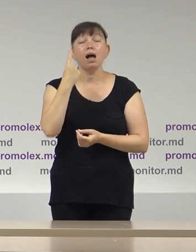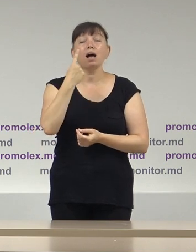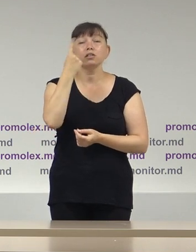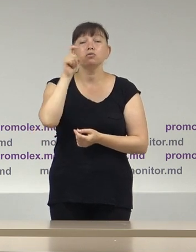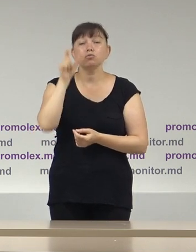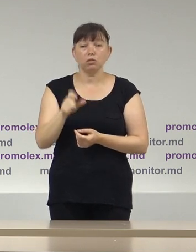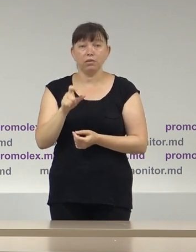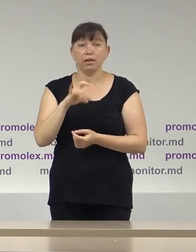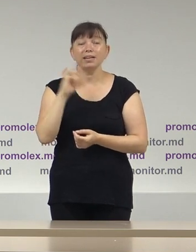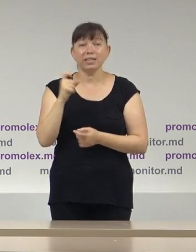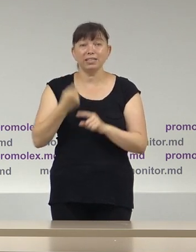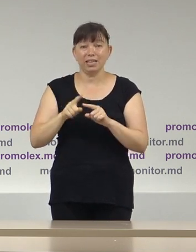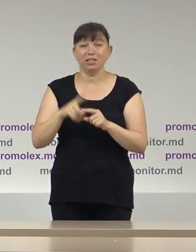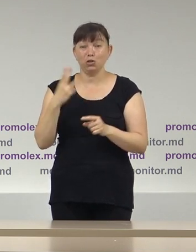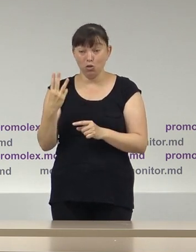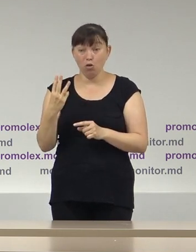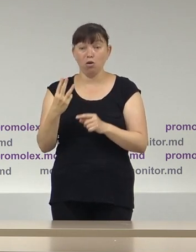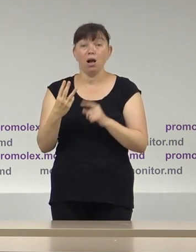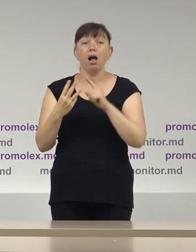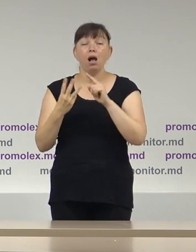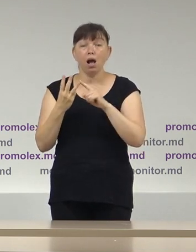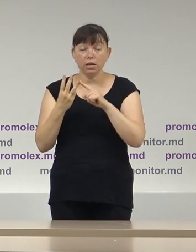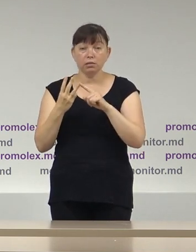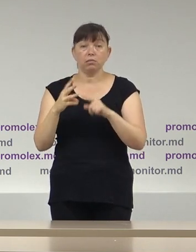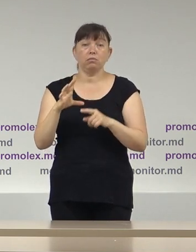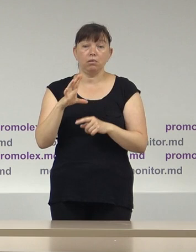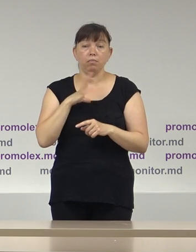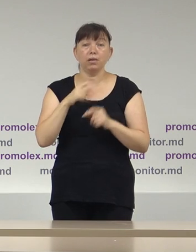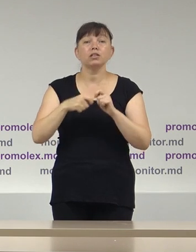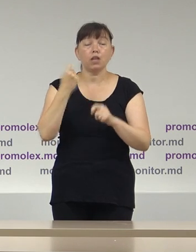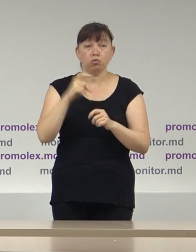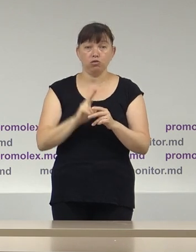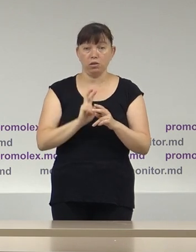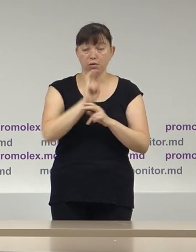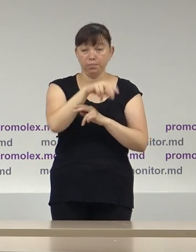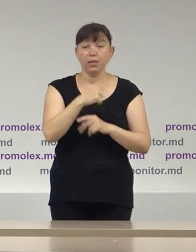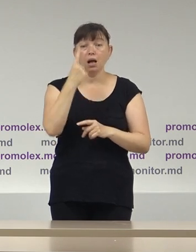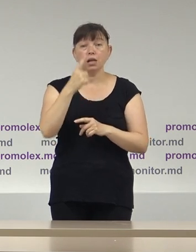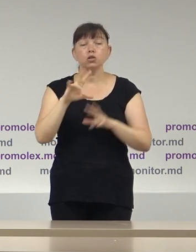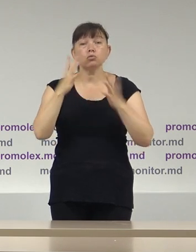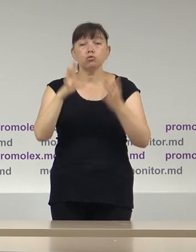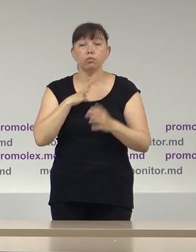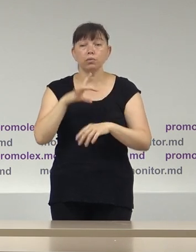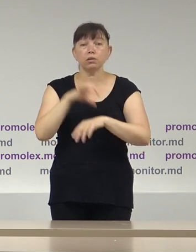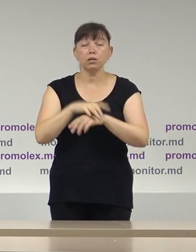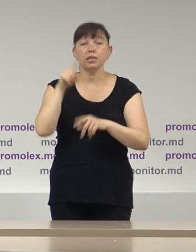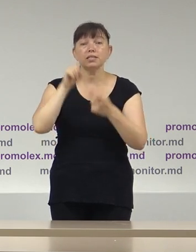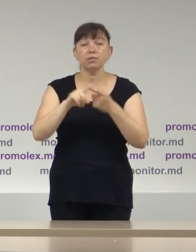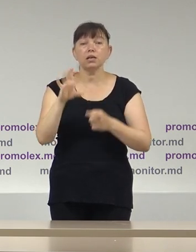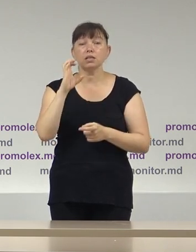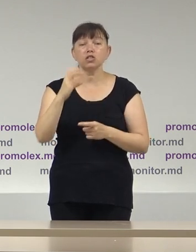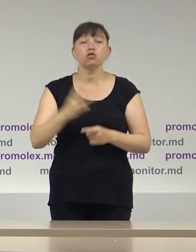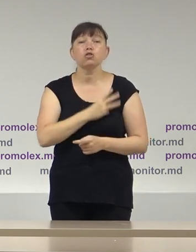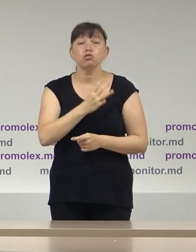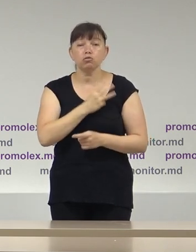unul din cei trei candidați din listele PACE. Un alt caz observat în contextul campaniei electorale ține de inițiativa